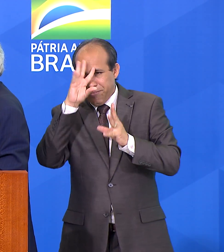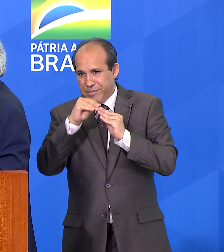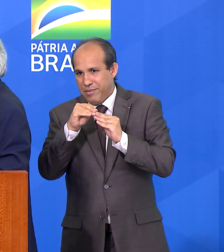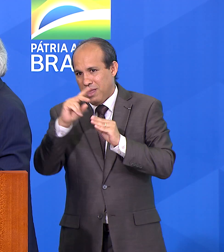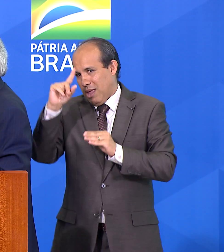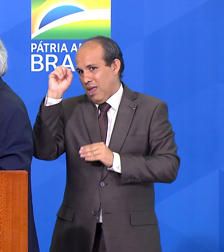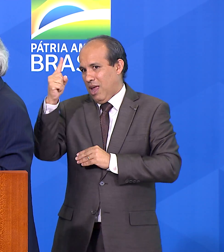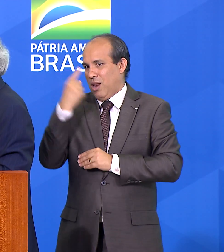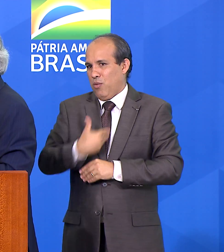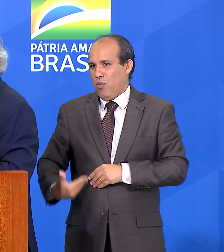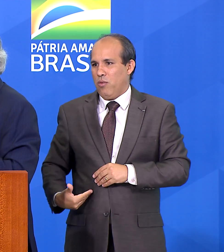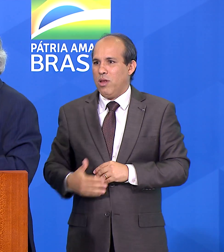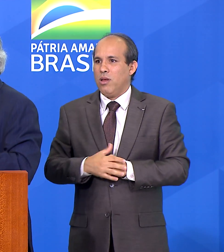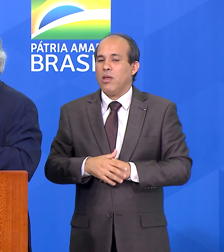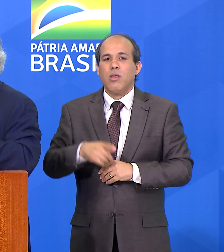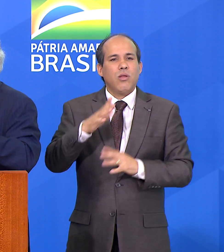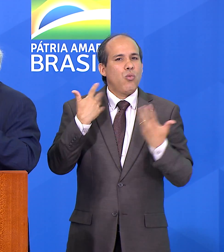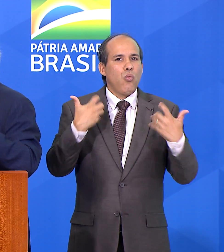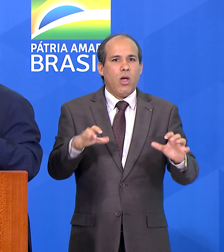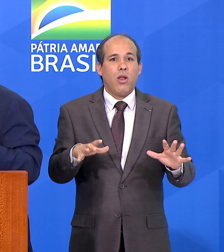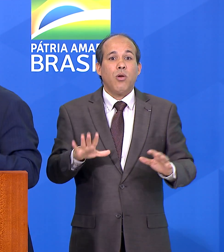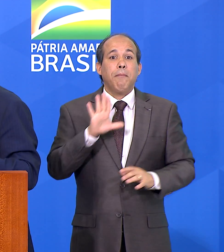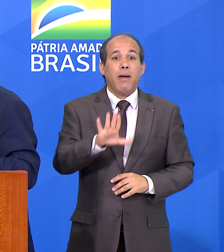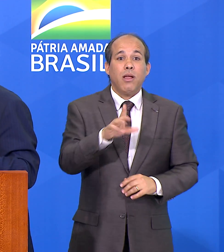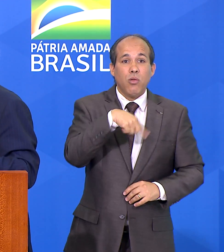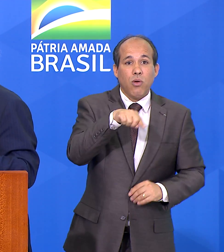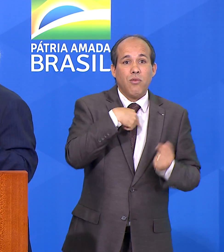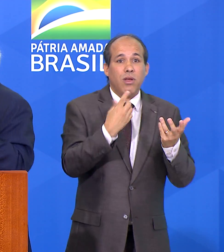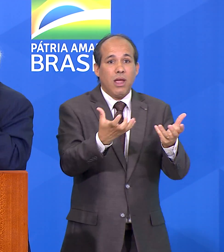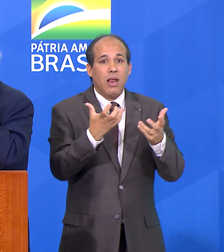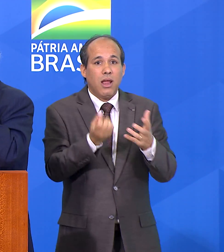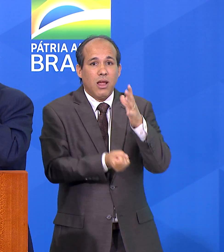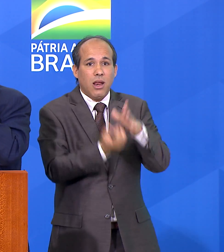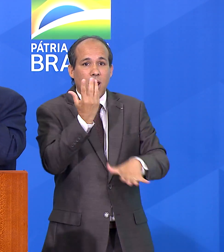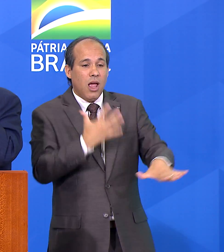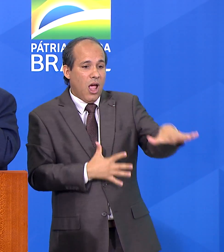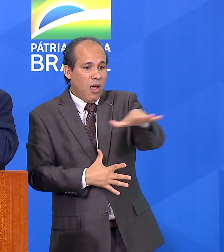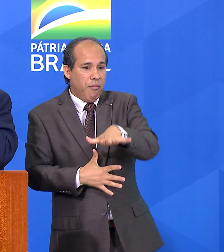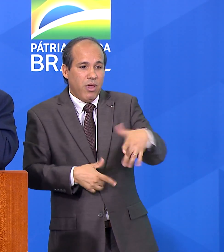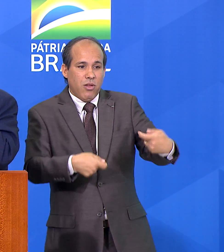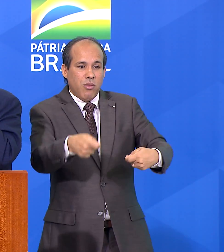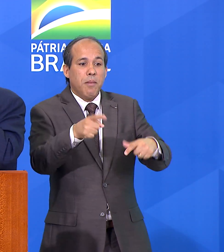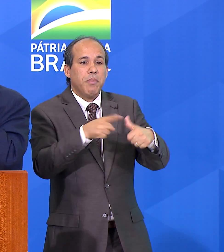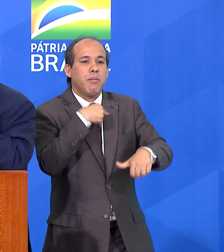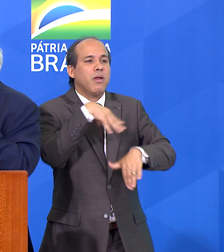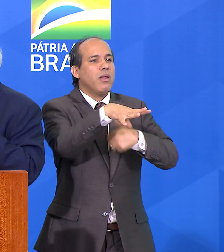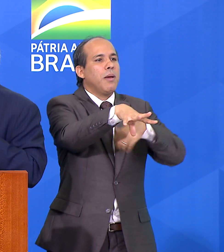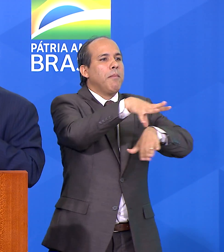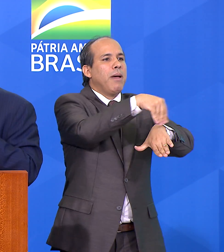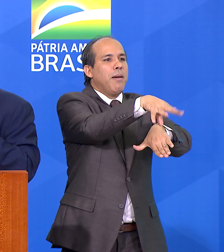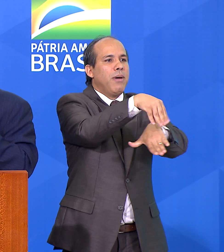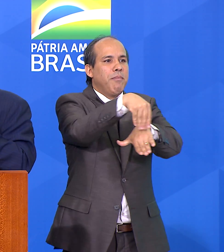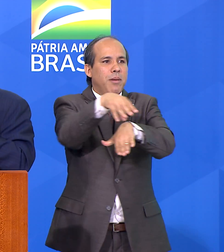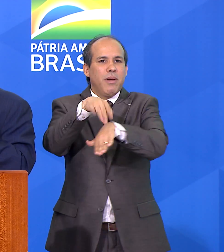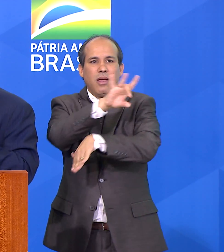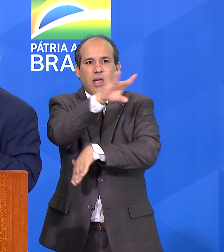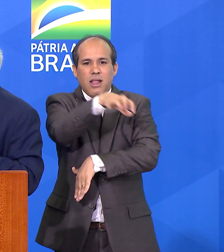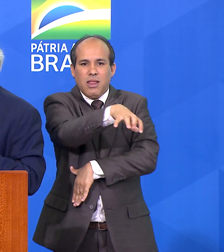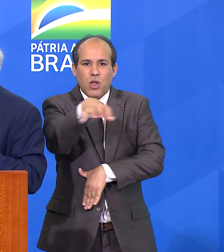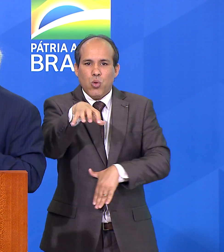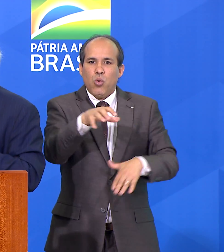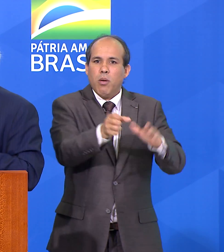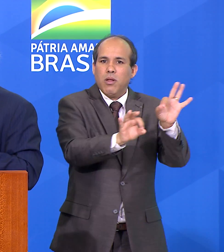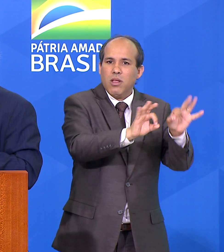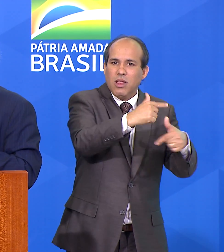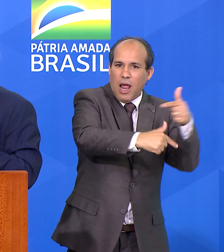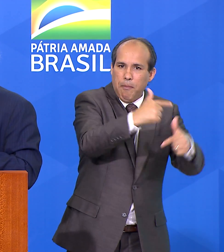Nós estamos criando um ambiente de negócios, ouvindo todo o setor produtivo, quem está plantando, o que é que